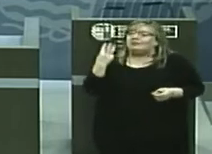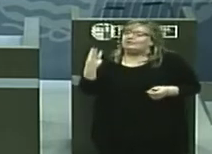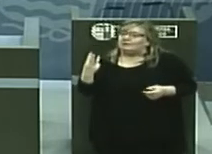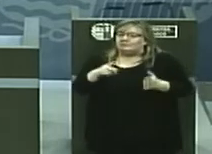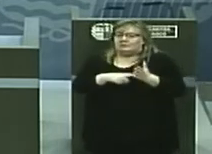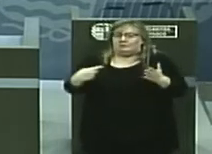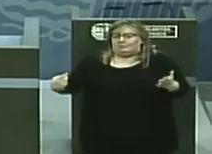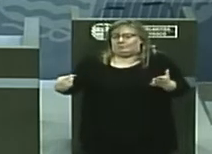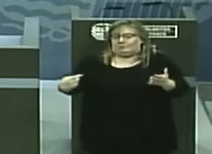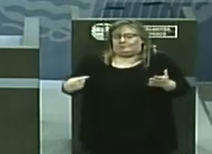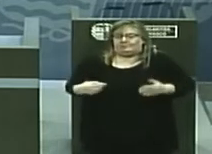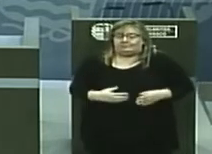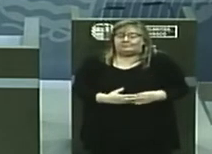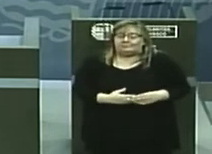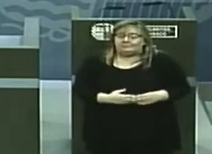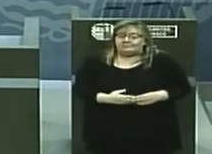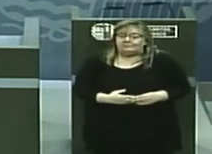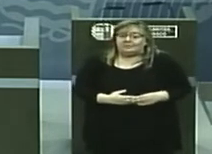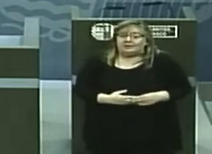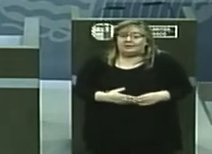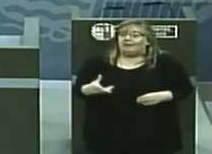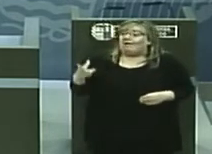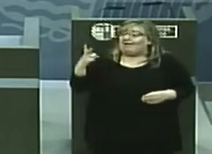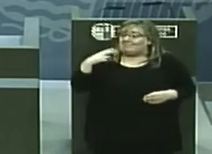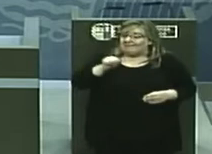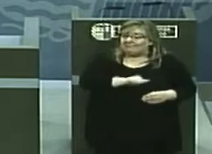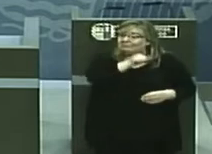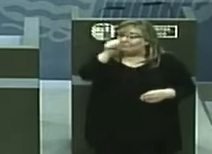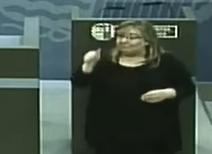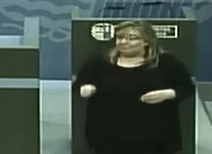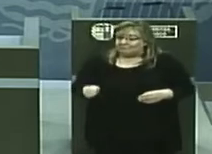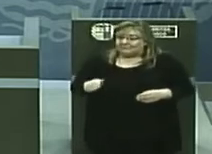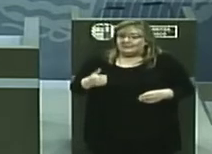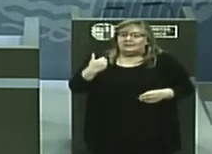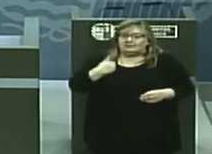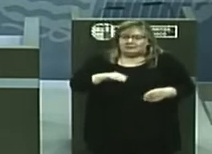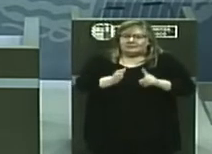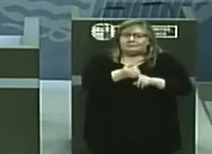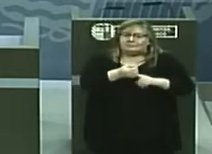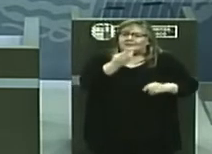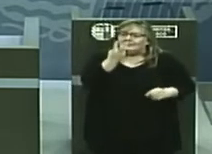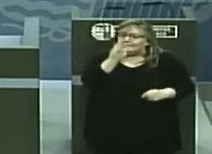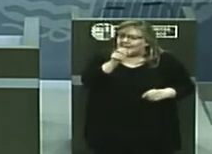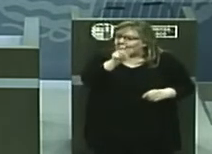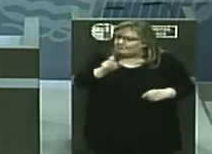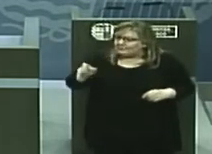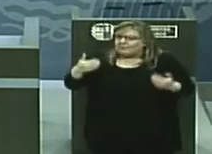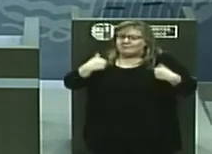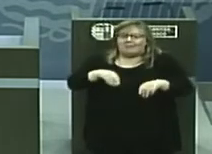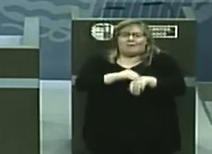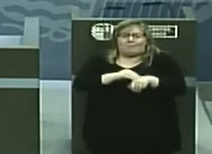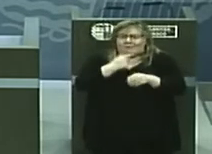Guipúzcoa. Además, en el día de ayer se registraron 30 personas más libres de COVID,